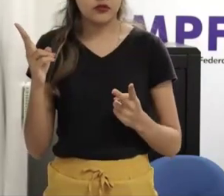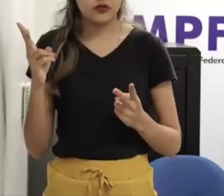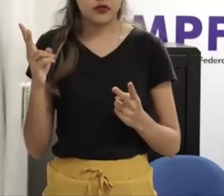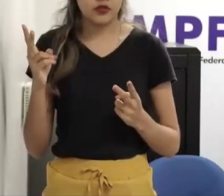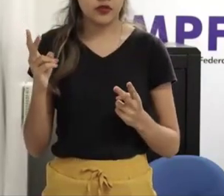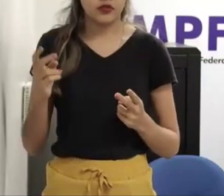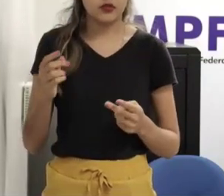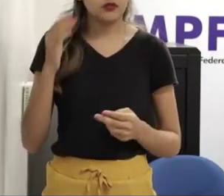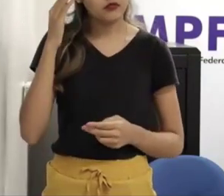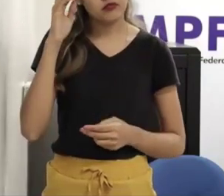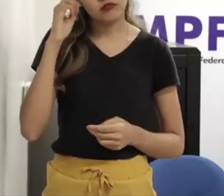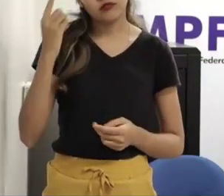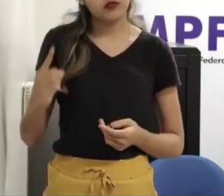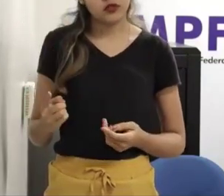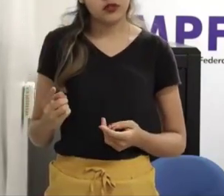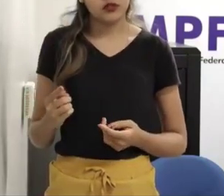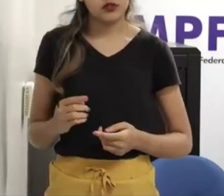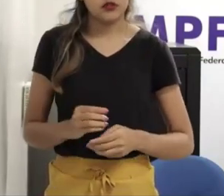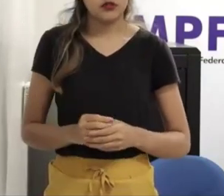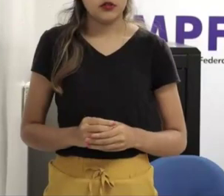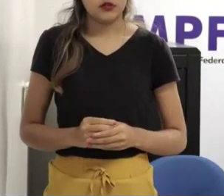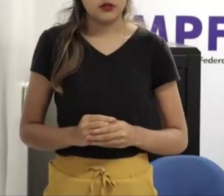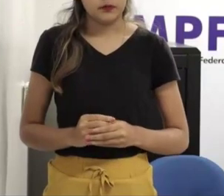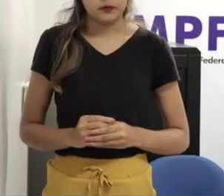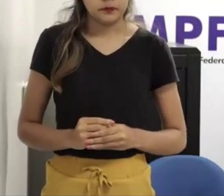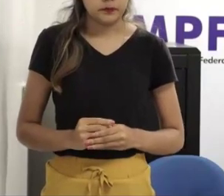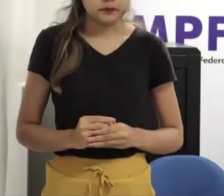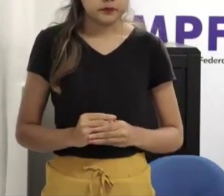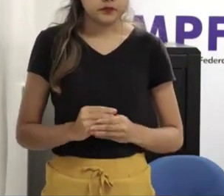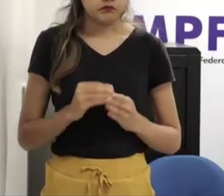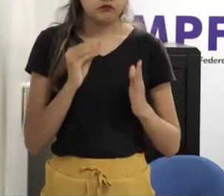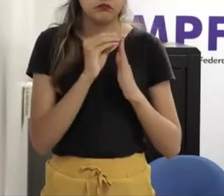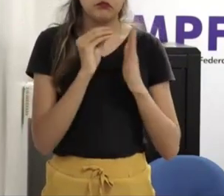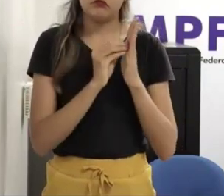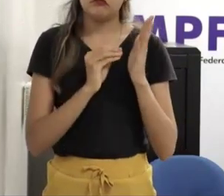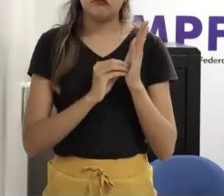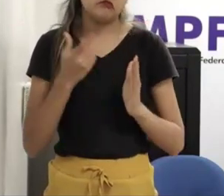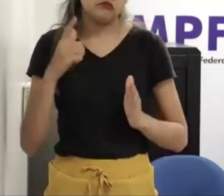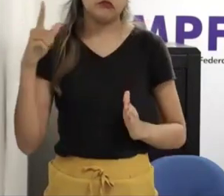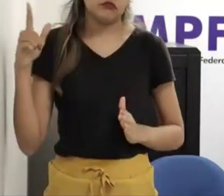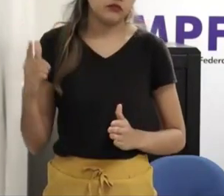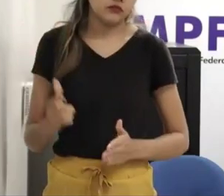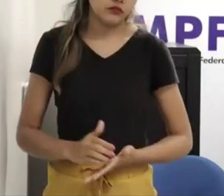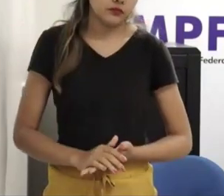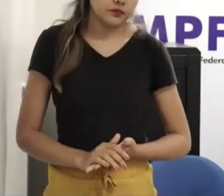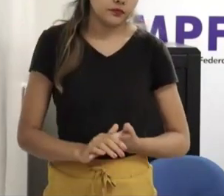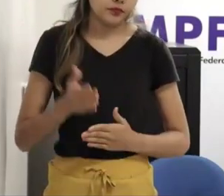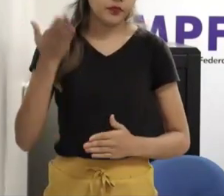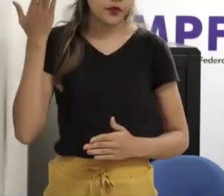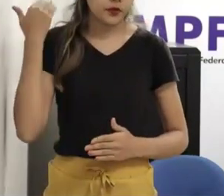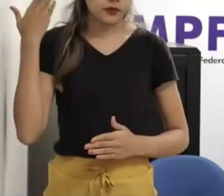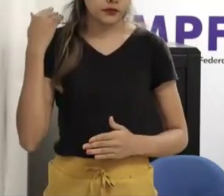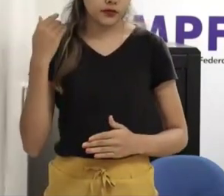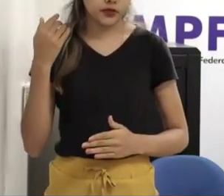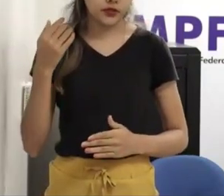né agora quem abusa quem eu lembro quando eu era mais jovem eu achava curioso partes